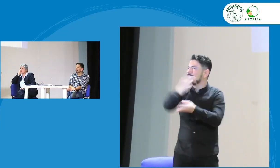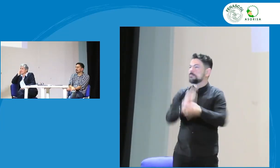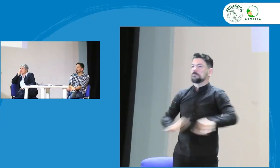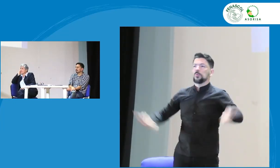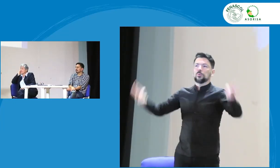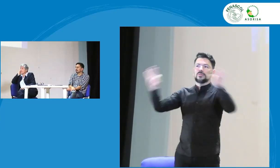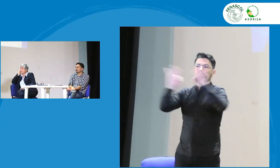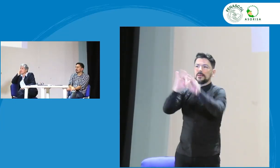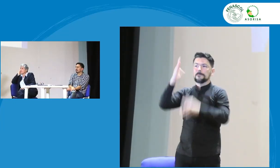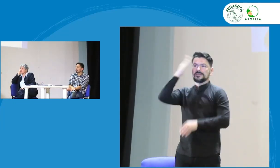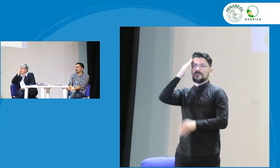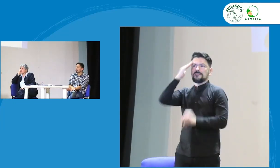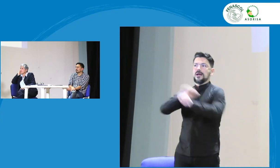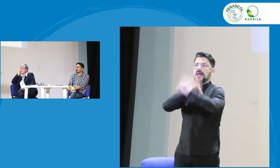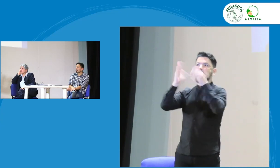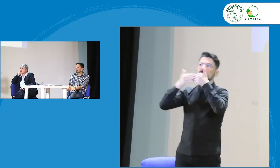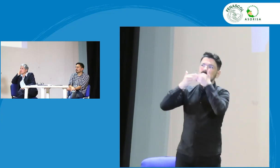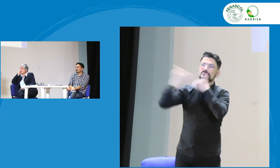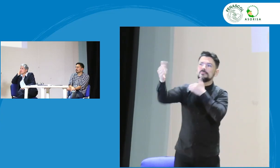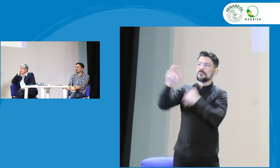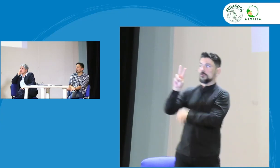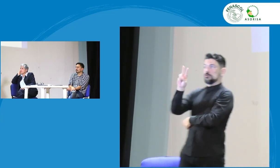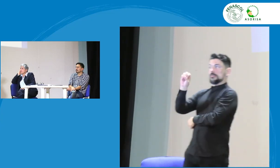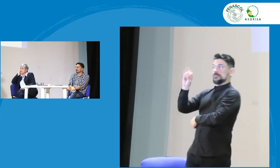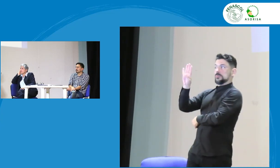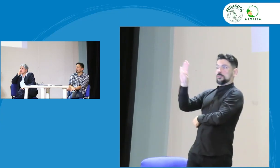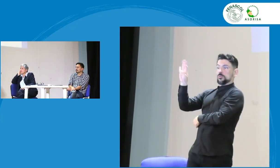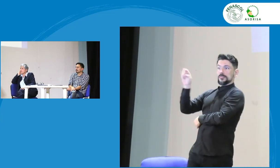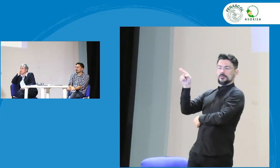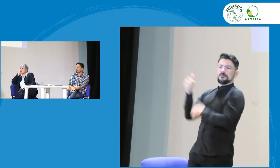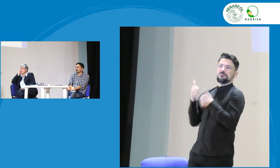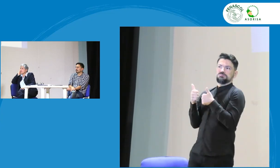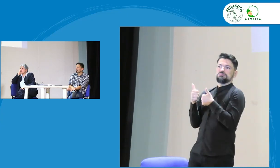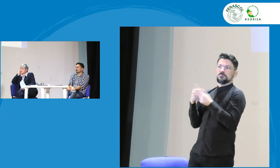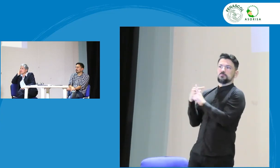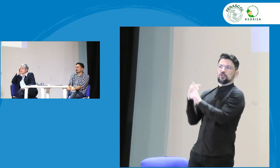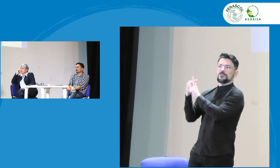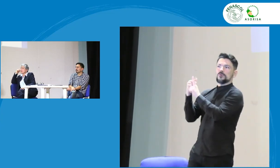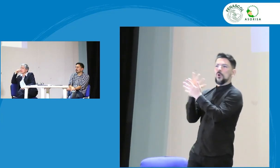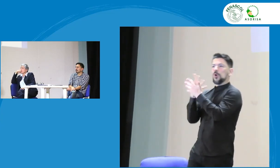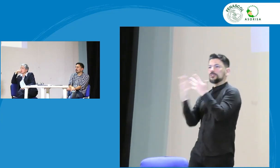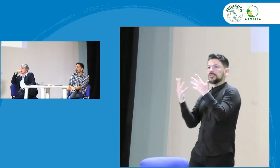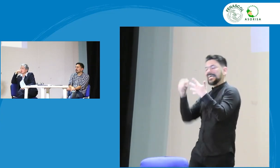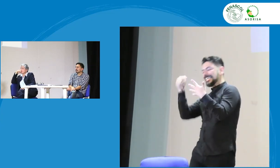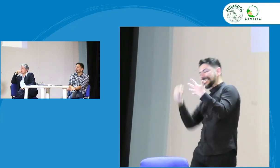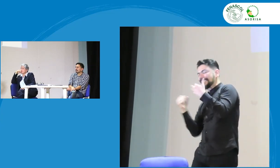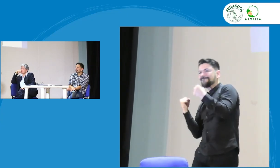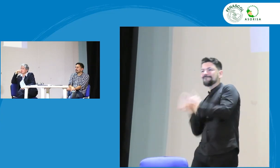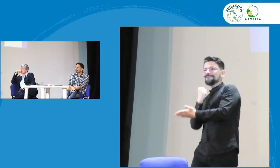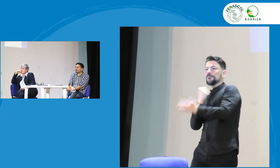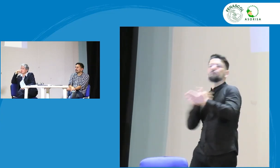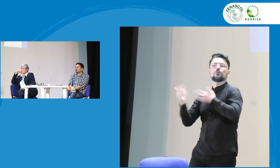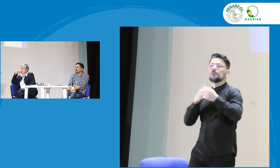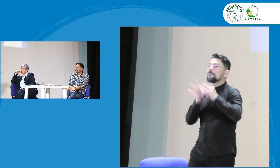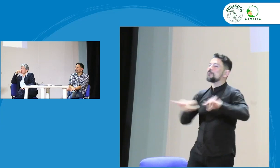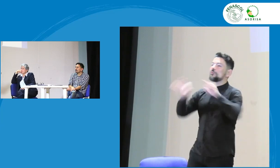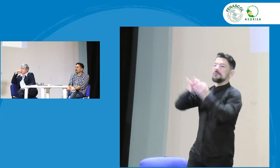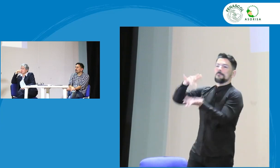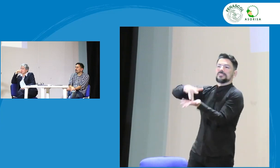poder compartir con ellas saberes y tener presente que la 2049 tiene sus aspectos positivos, también algunos